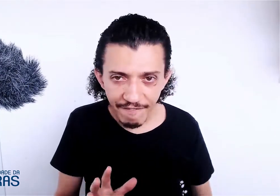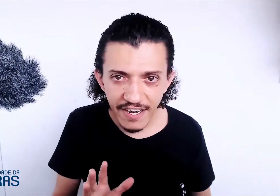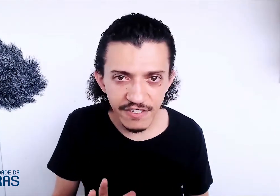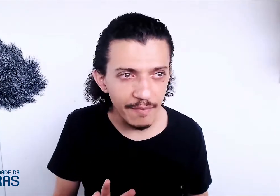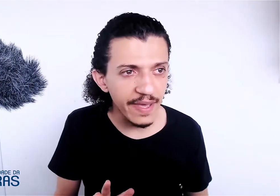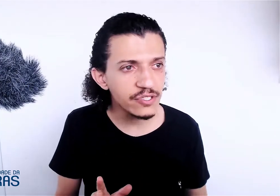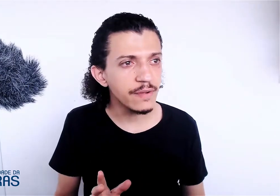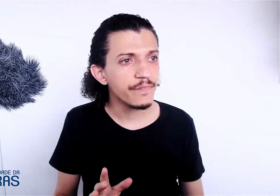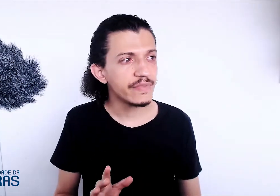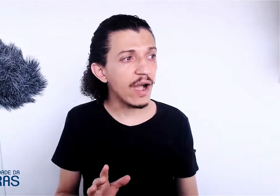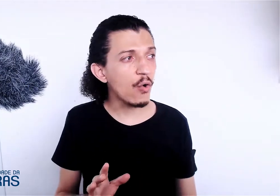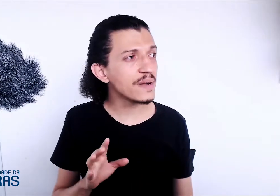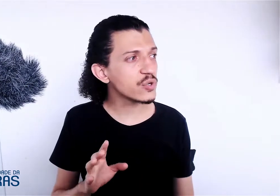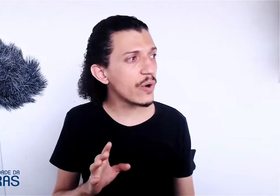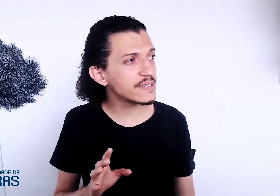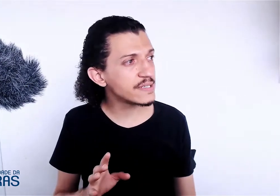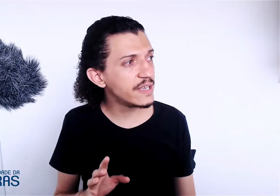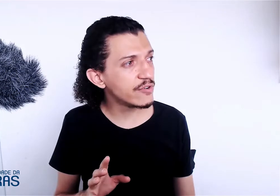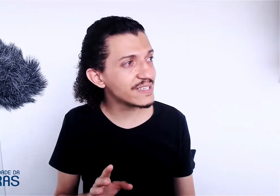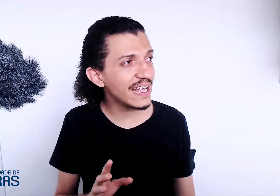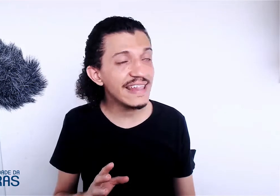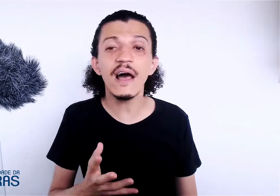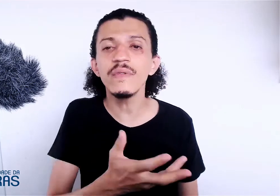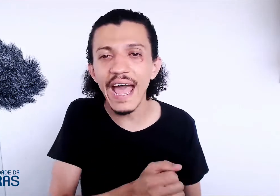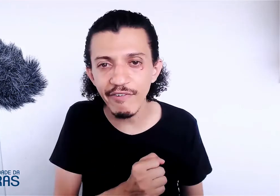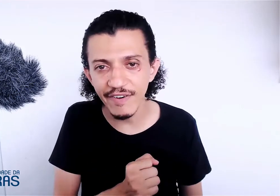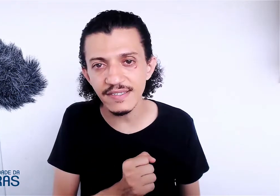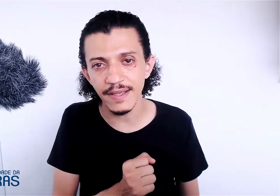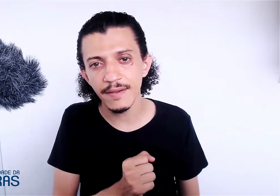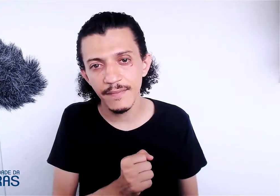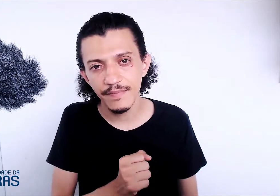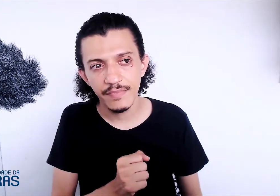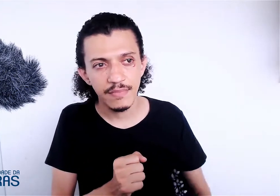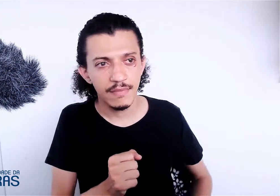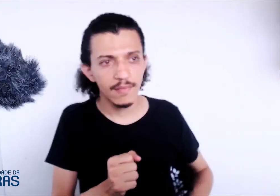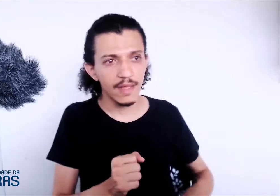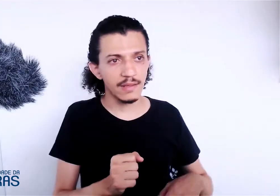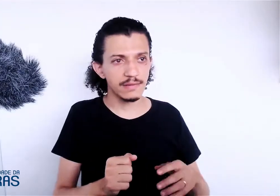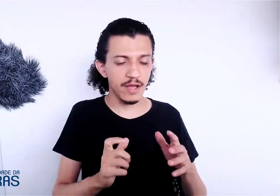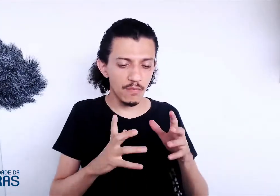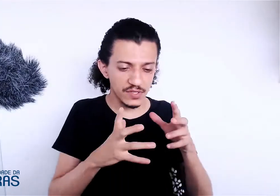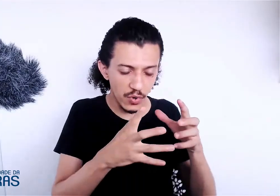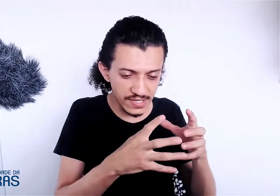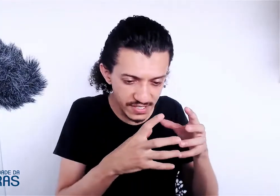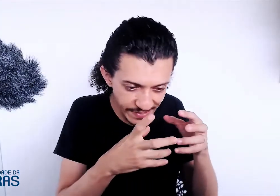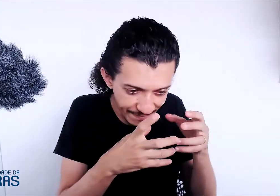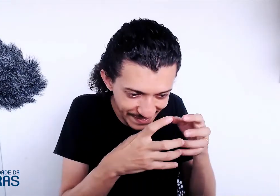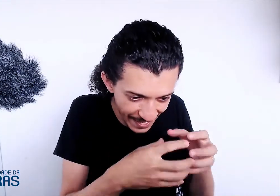Definitivamente, tem algumas coisas que você não deve fazer. Tem algumas coisas que se você fizer